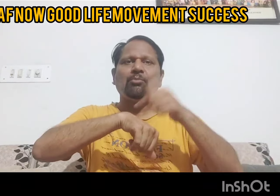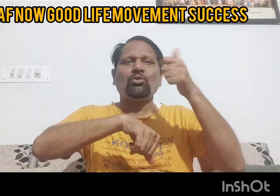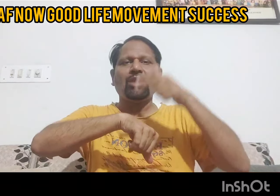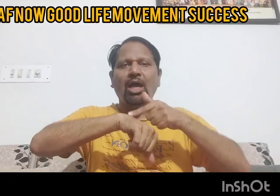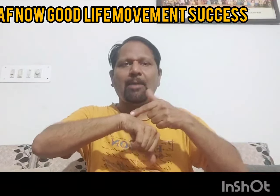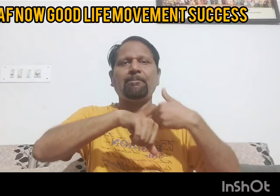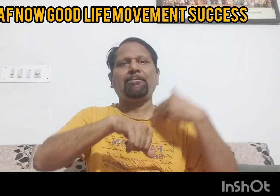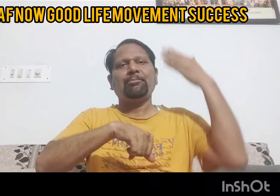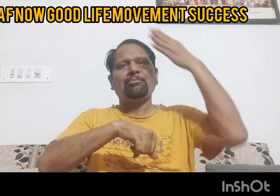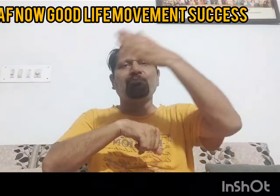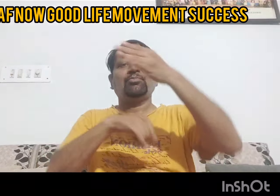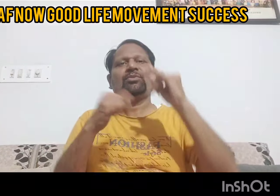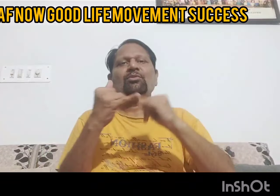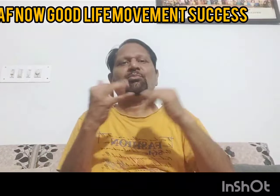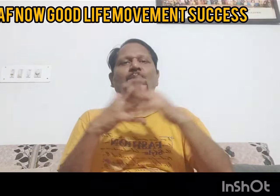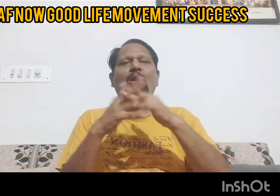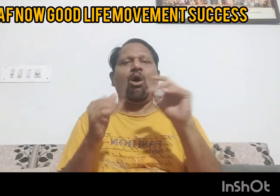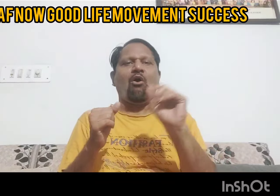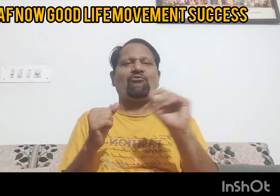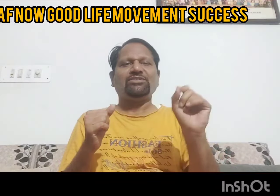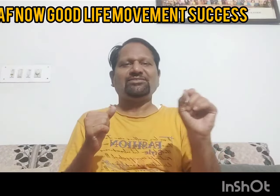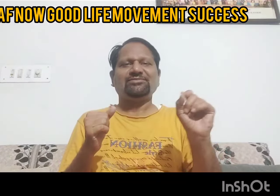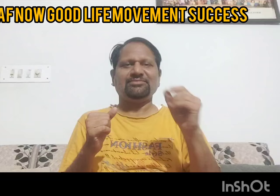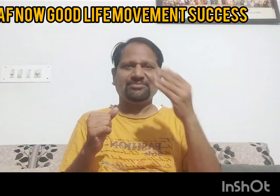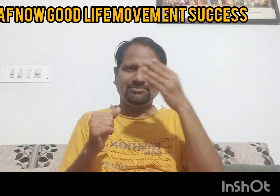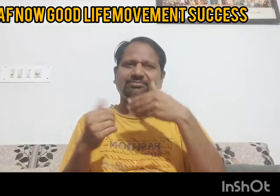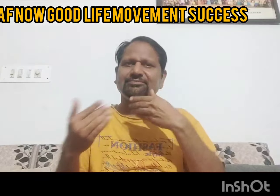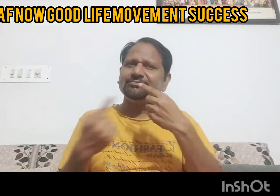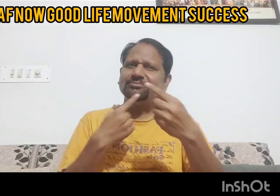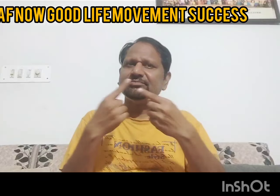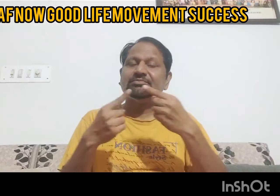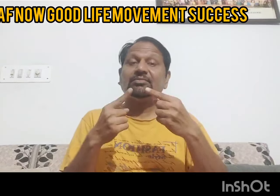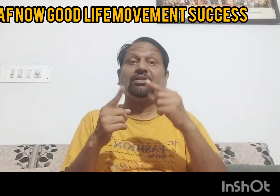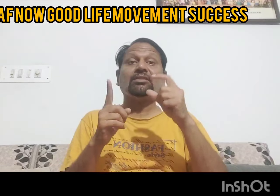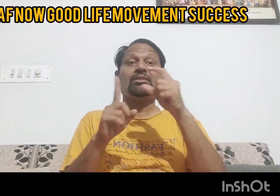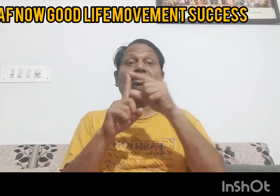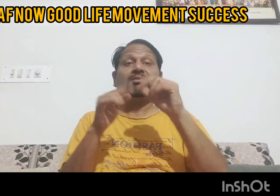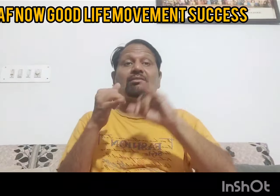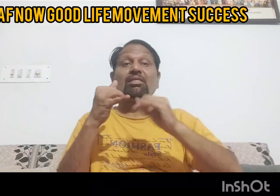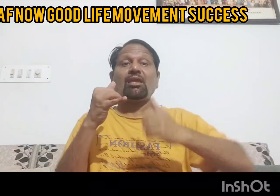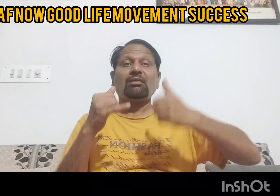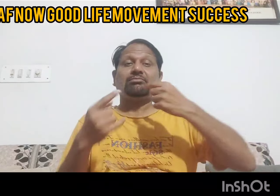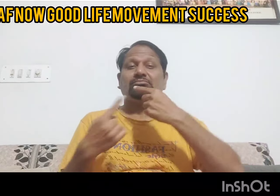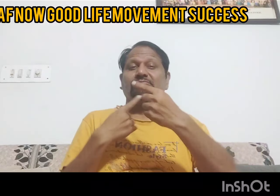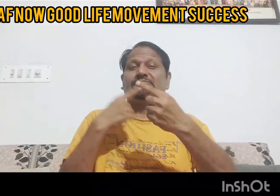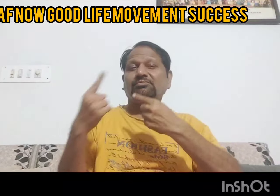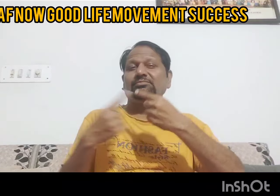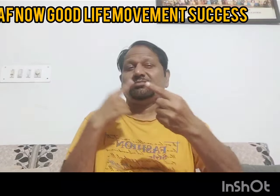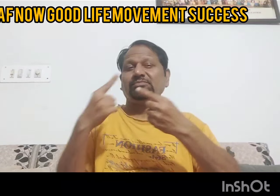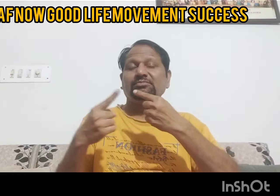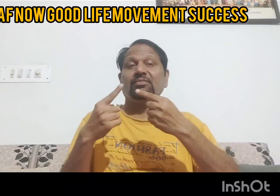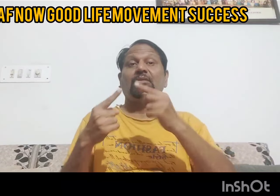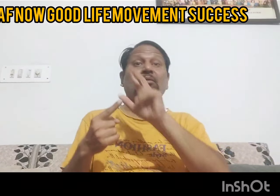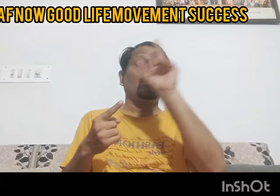वकालत की और ब्लाइंड लोगों के रिजर्विशन शुरू के लिए भरतिया वियान की बात हुई